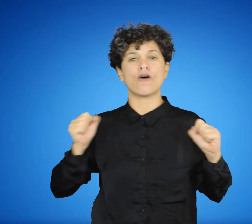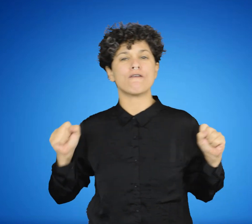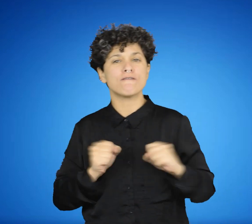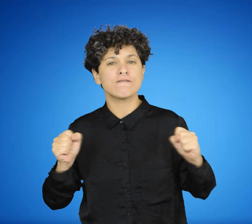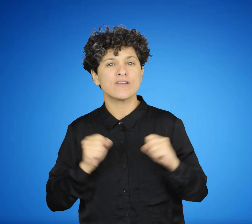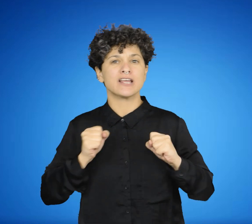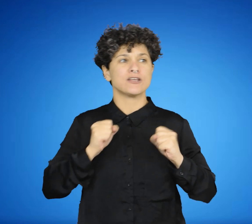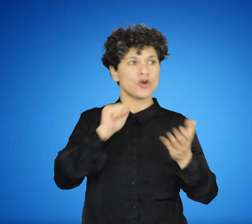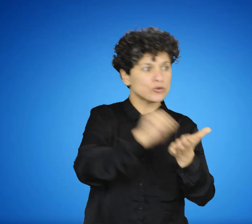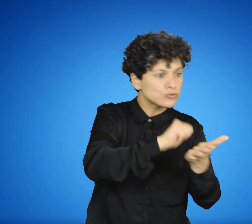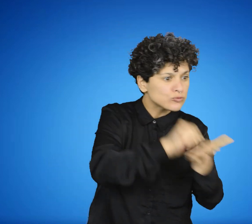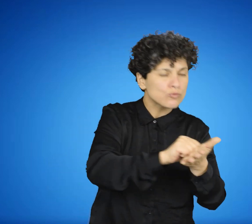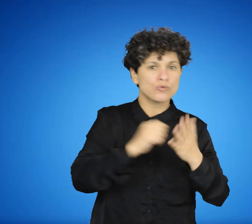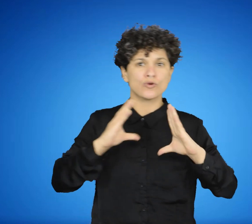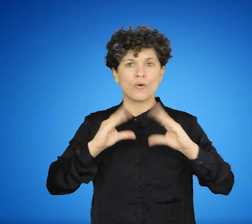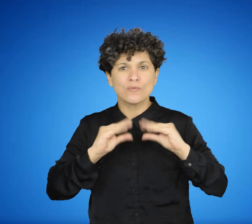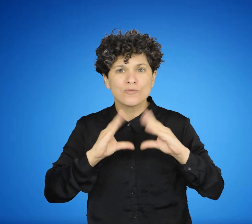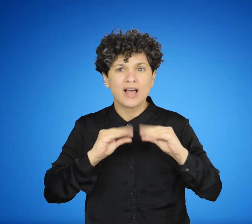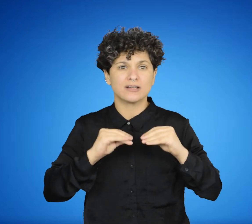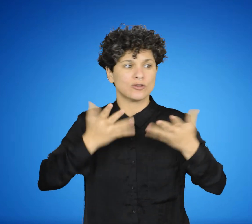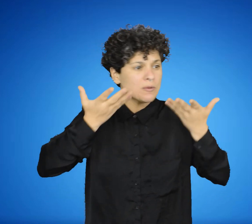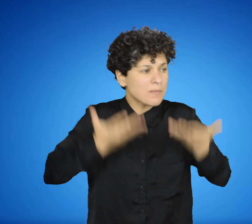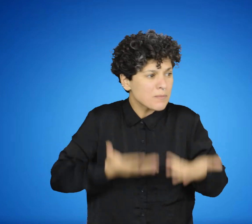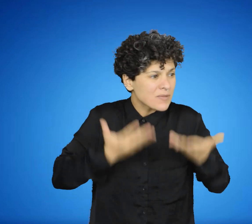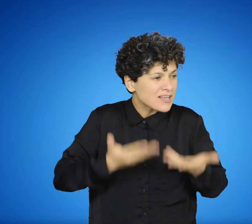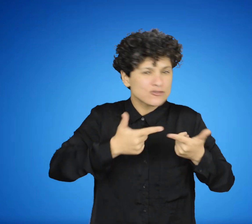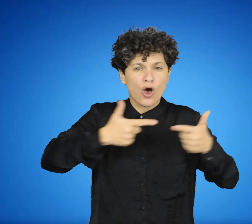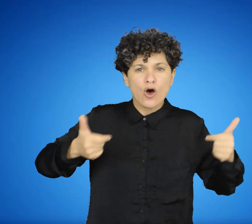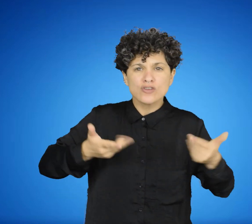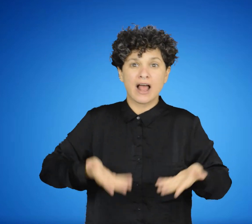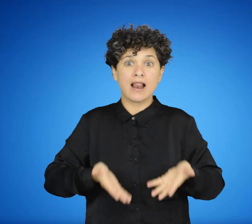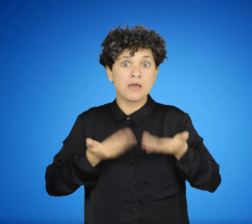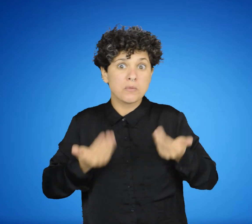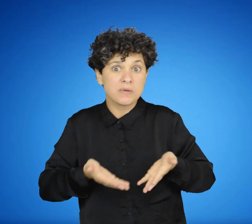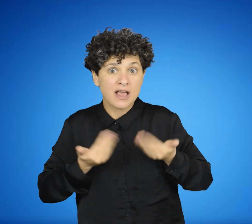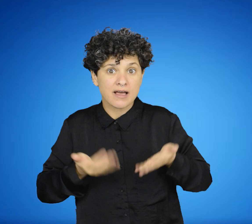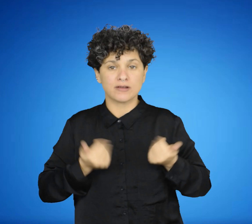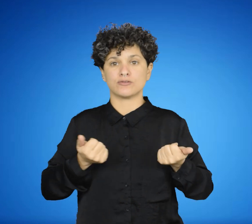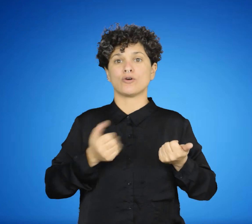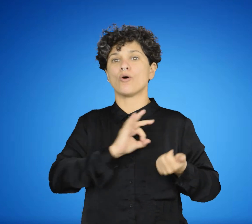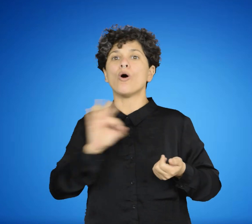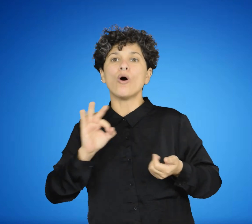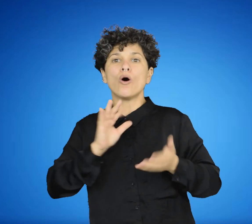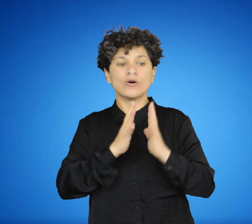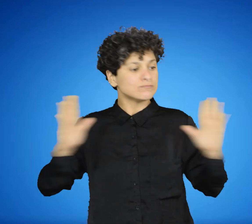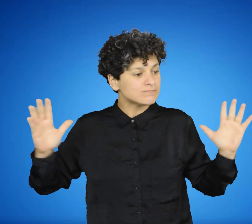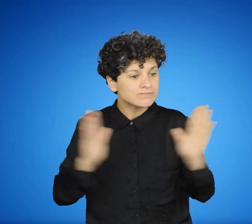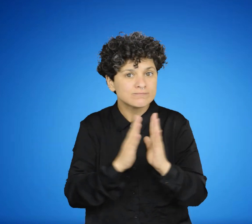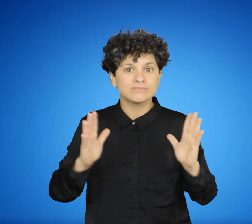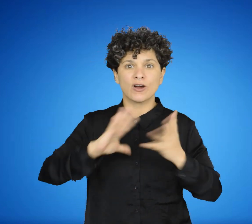Prouseau, 1762, p. 30 Argumenta que lo más importante en la educación es preparar para